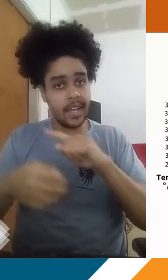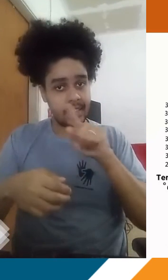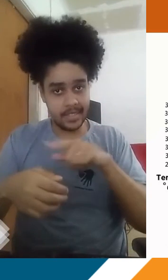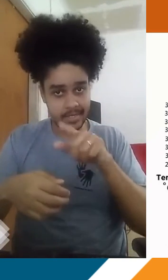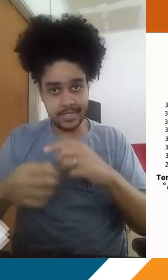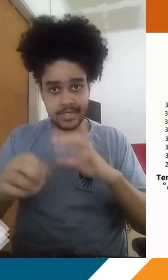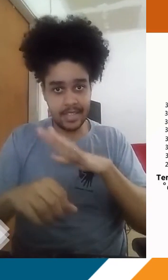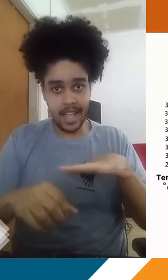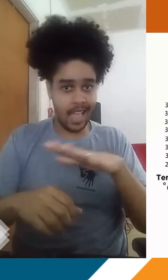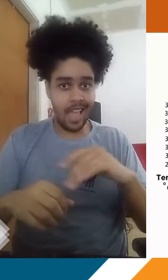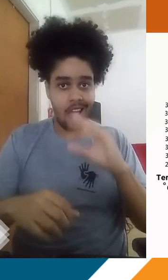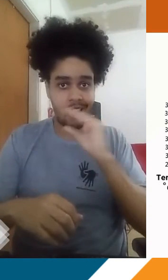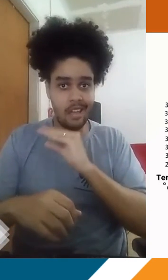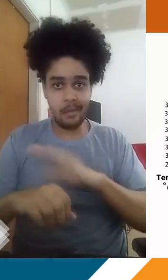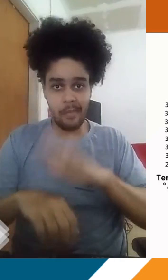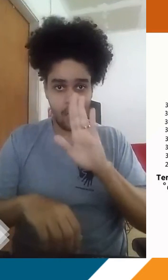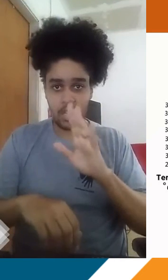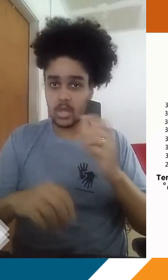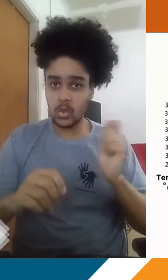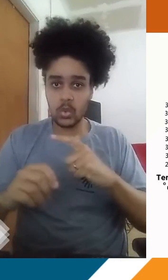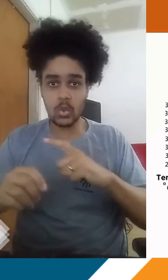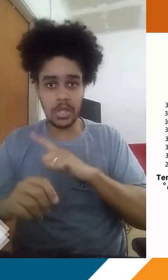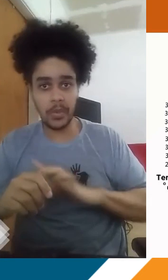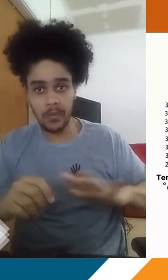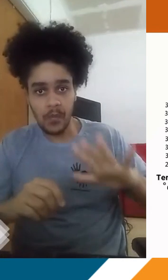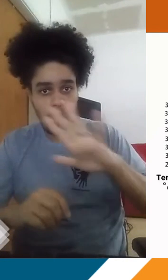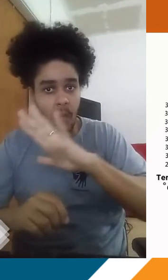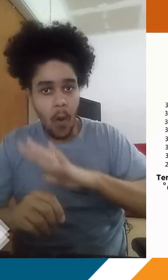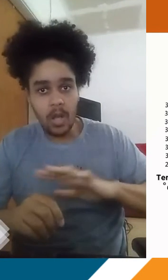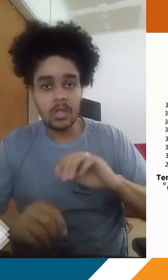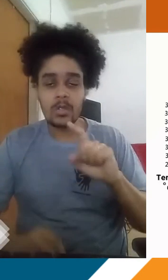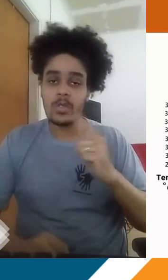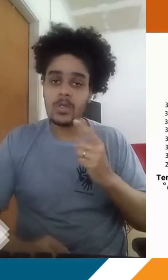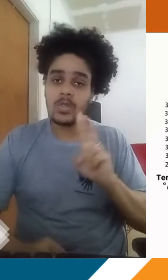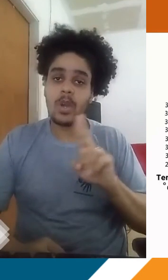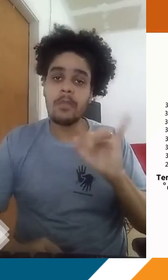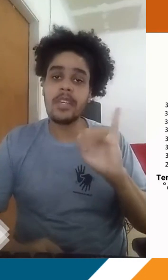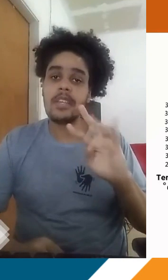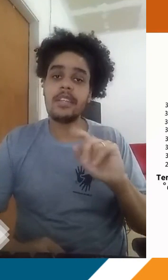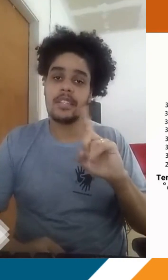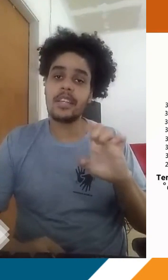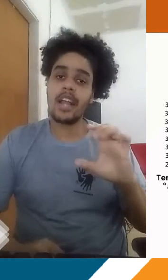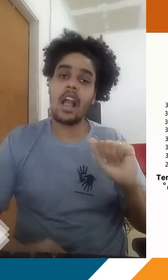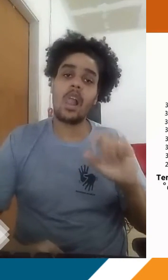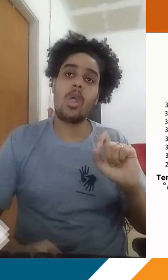aumentando a tendência dessas áreas se aquecerem mais do que o seu entorno, que é o que a gente chama aí de ilhas de calor.